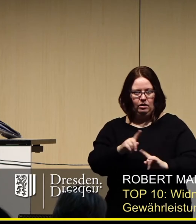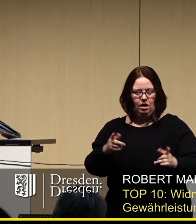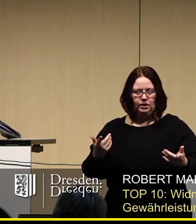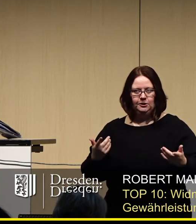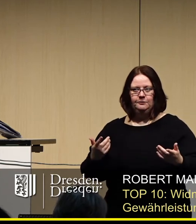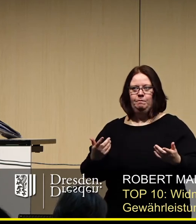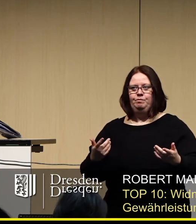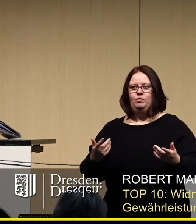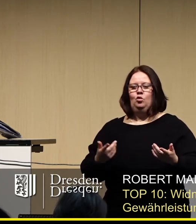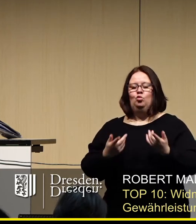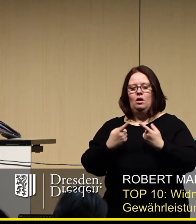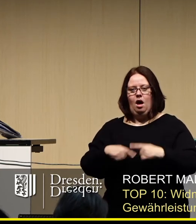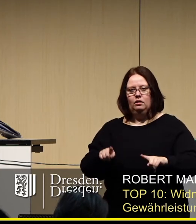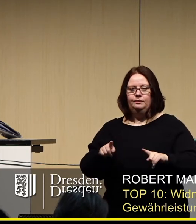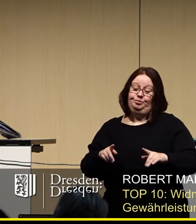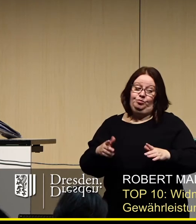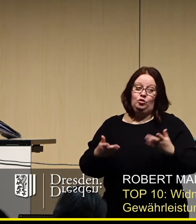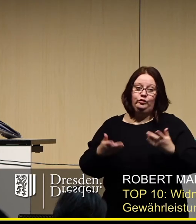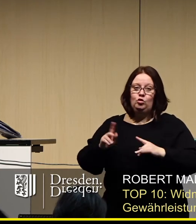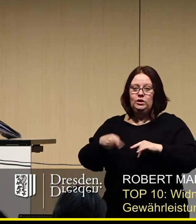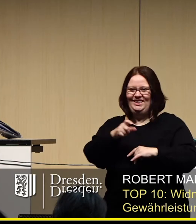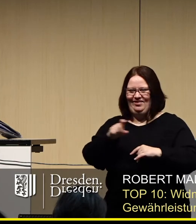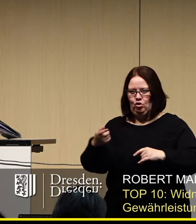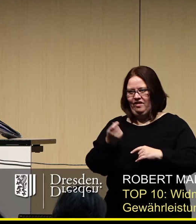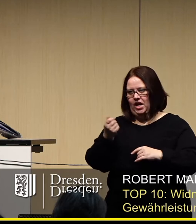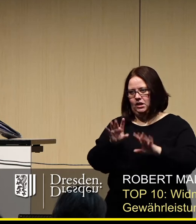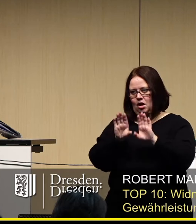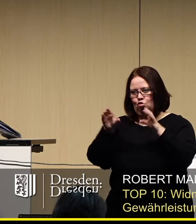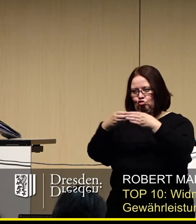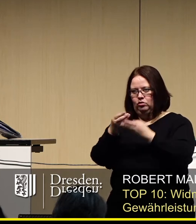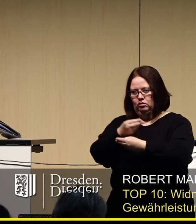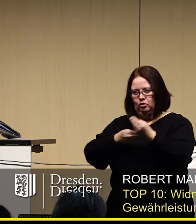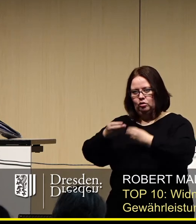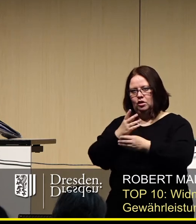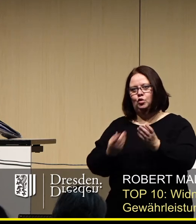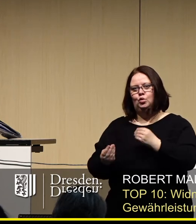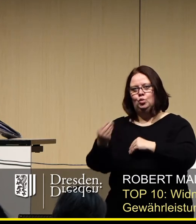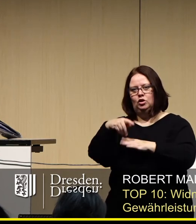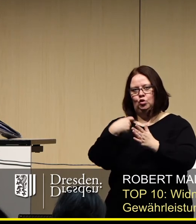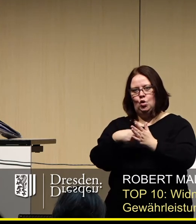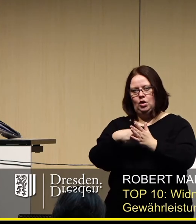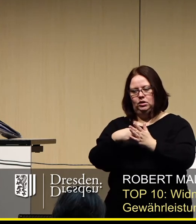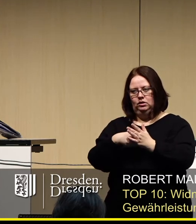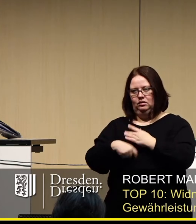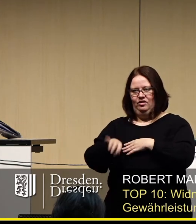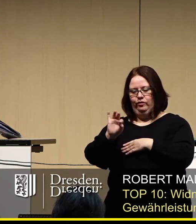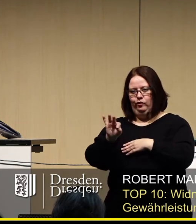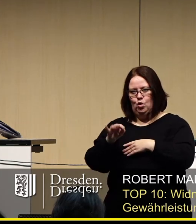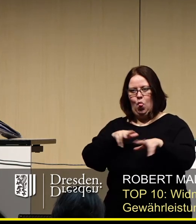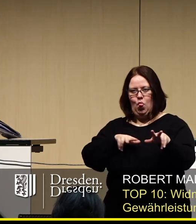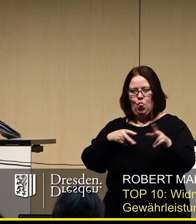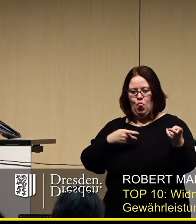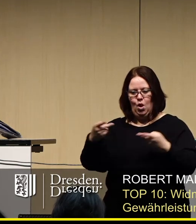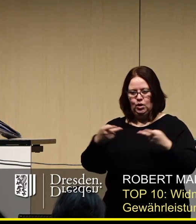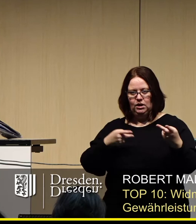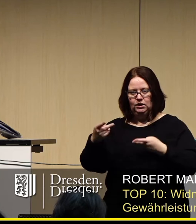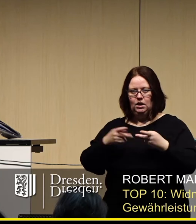Und eine Sache noch vorab, und das werden wir, denke ich, mal nächste Woche im Finanzausschuss diskutieren. Wir reden hier von zusätzlichen Kosten, einerseits für die Logistik,